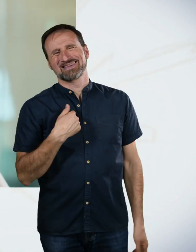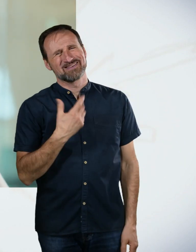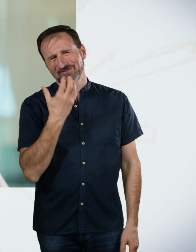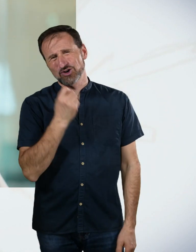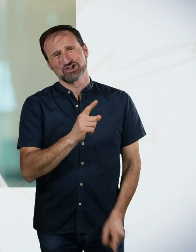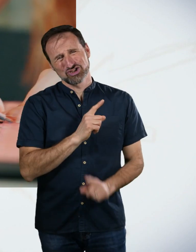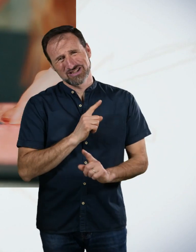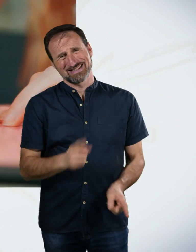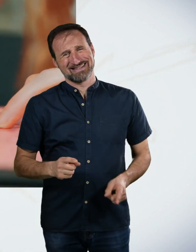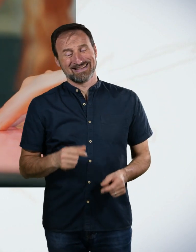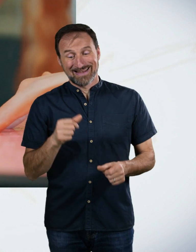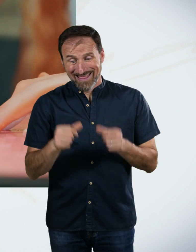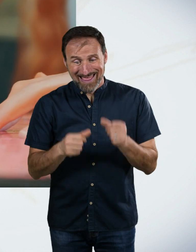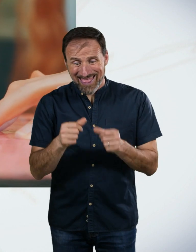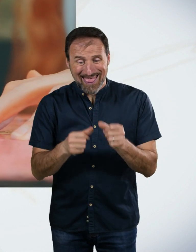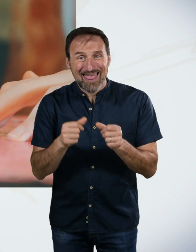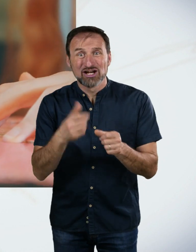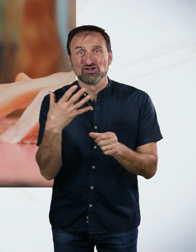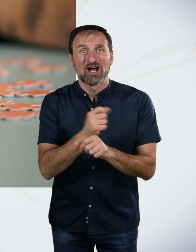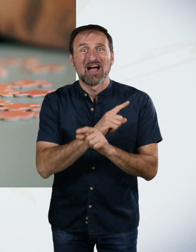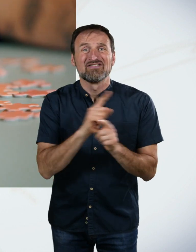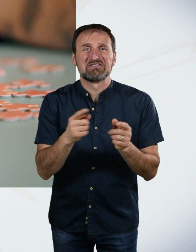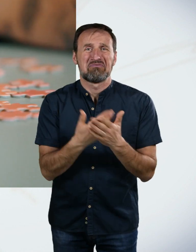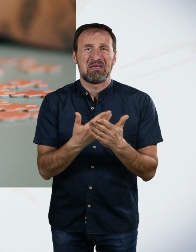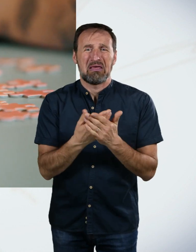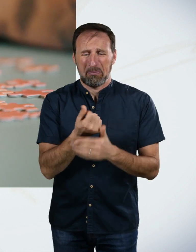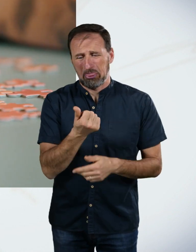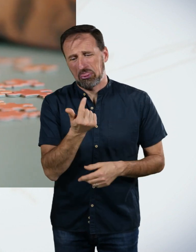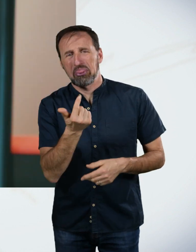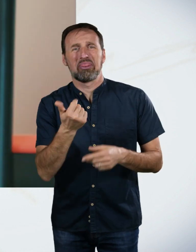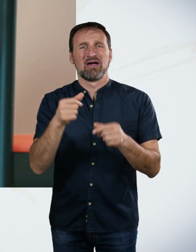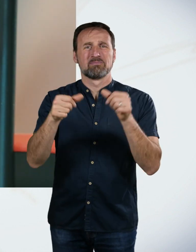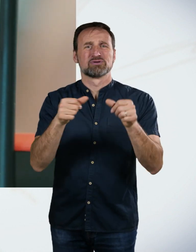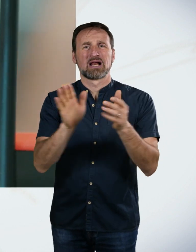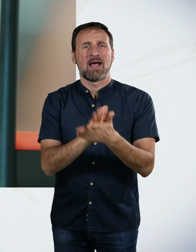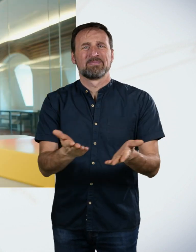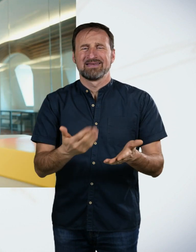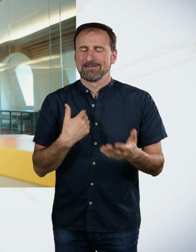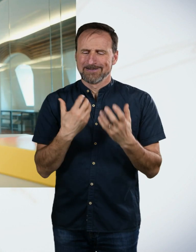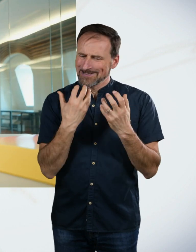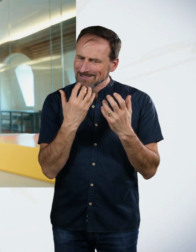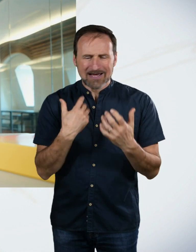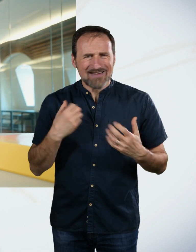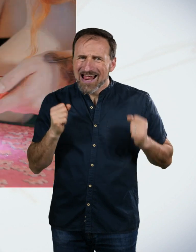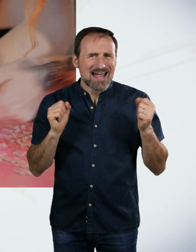erleben, dass wir diese Challenge nicht schaffen wegen wenigen Puzzleteilen. Da passt einfach kein Teil rein. Wie ist denn das möglich? Aber